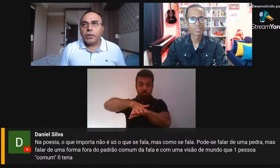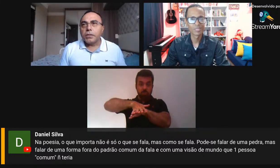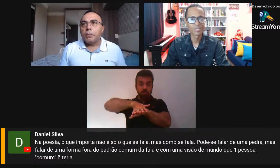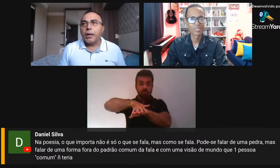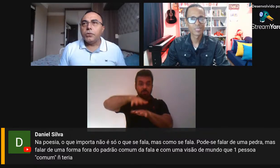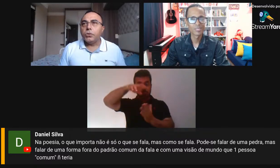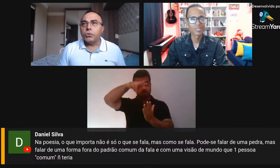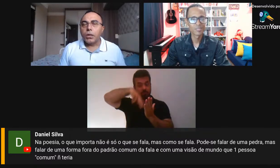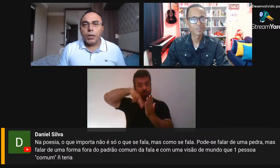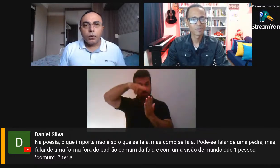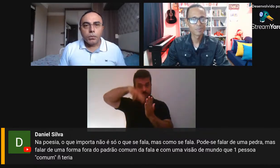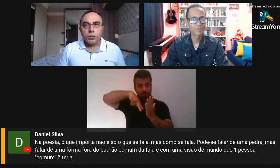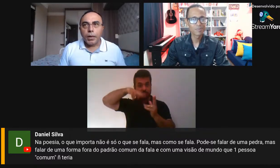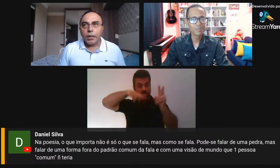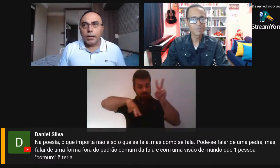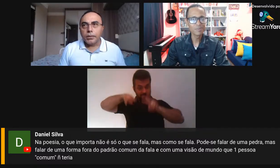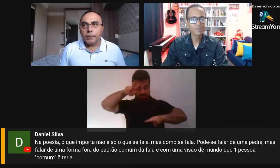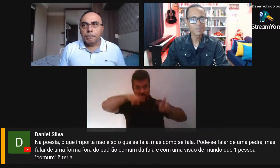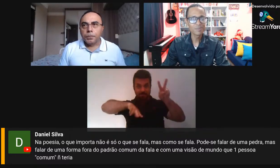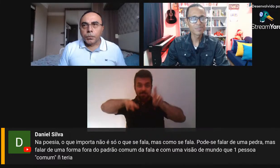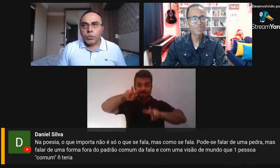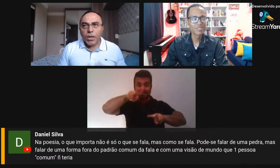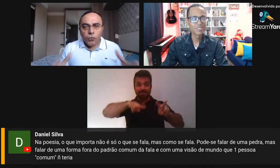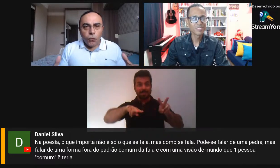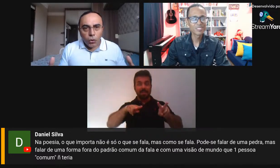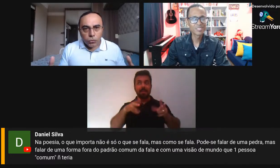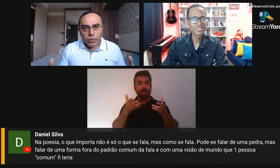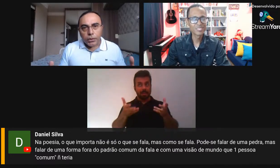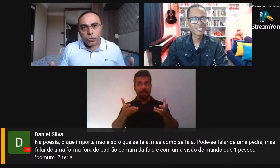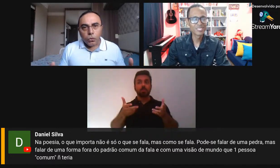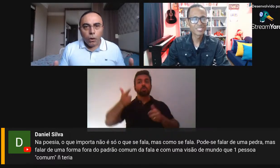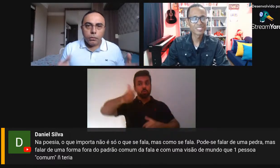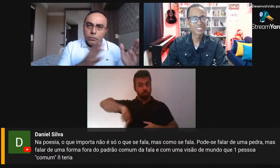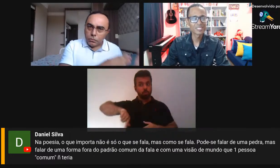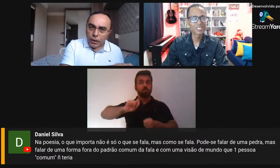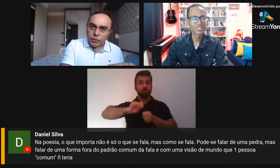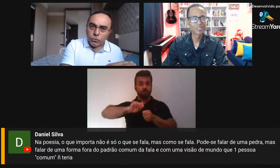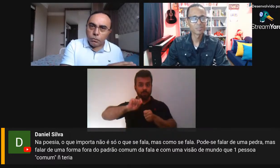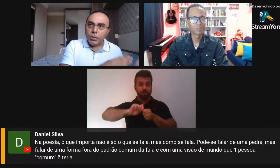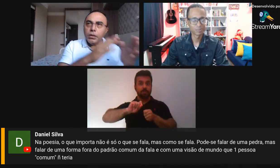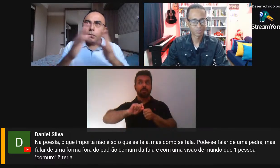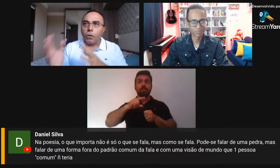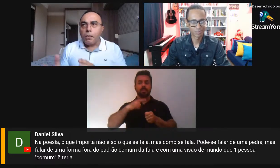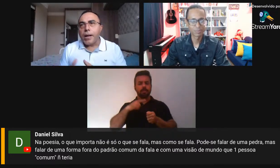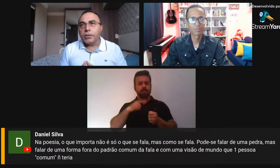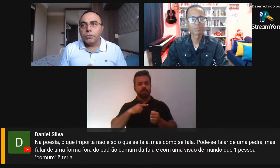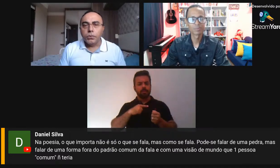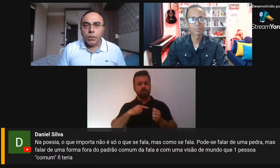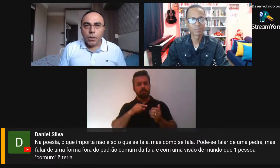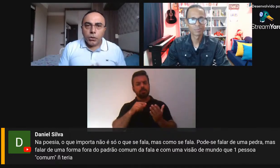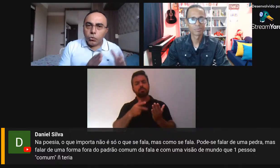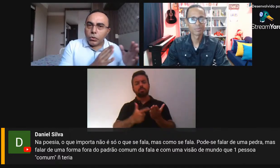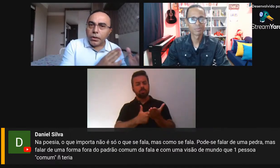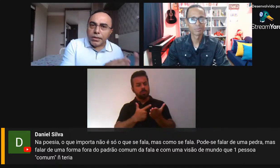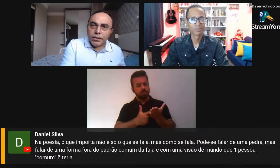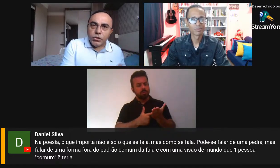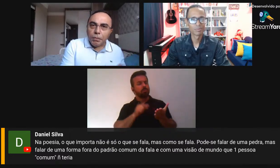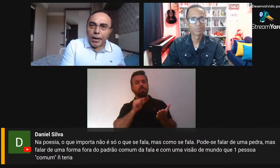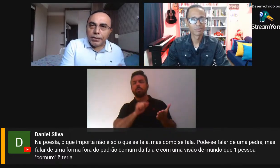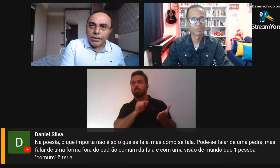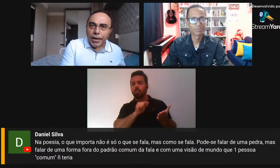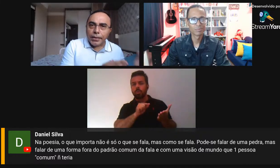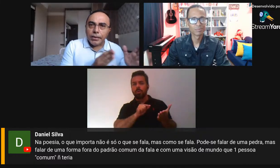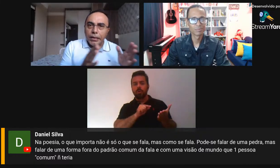espero poder fazer mais disso aí, com experiência. Tem o foco no leitor, do mínimo ao máximo. do que